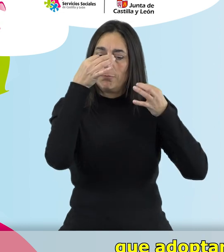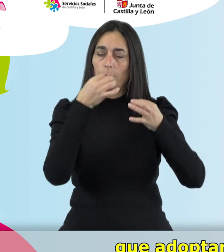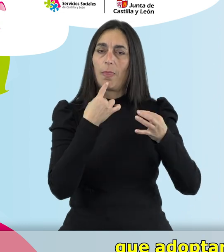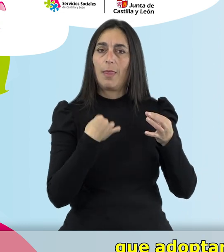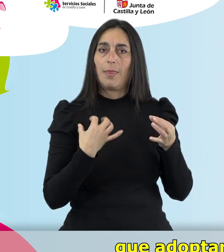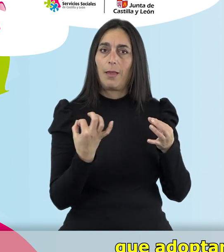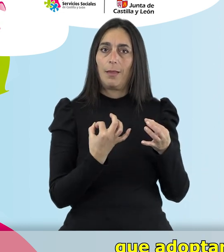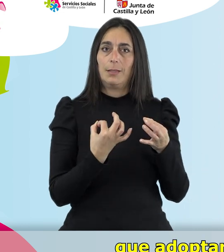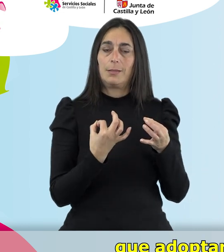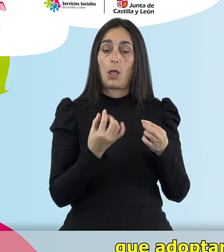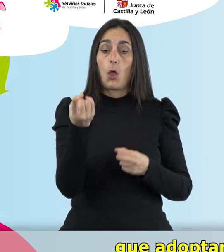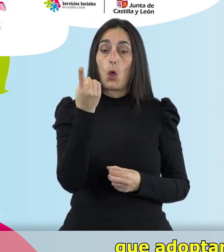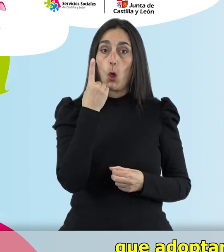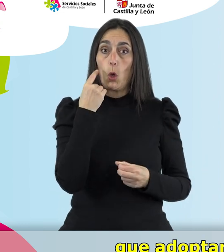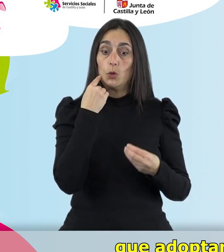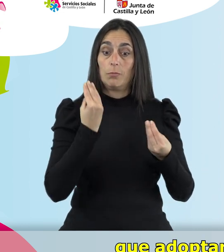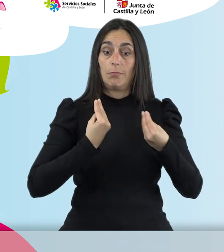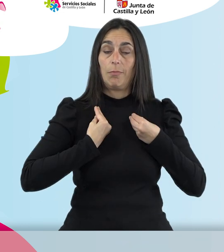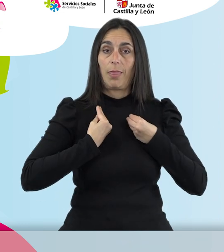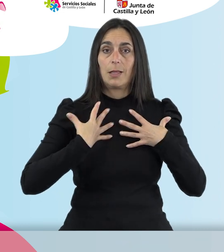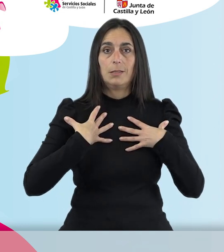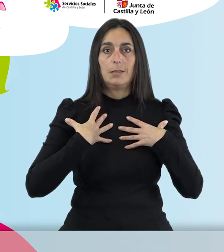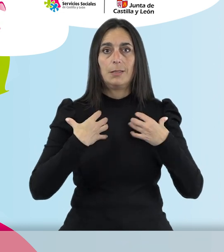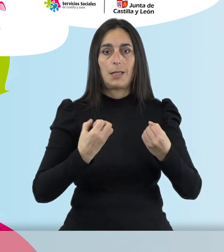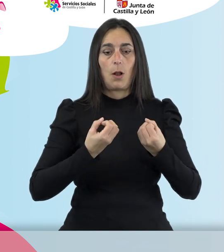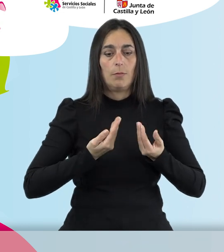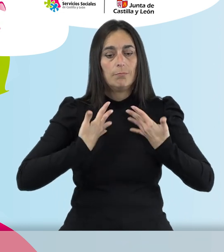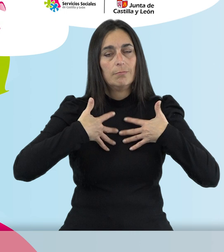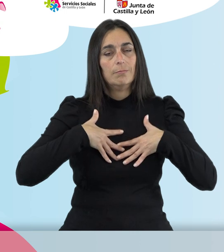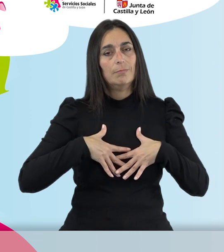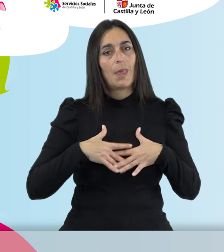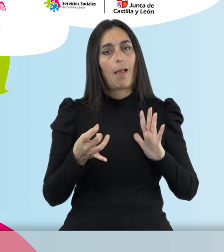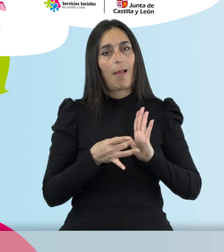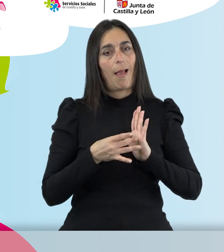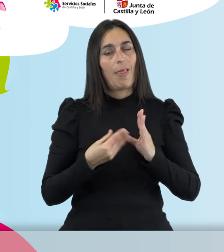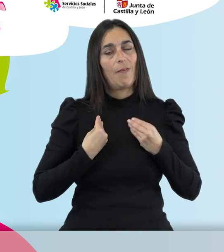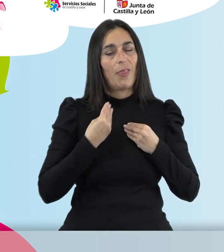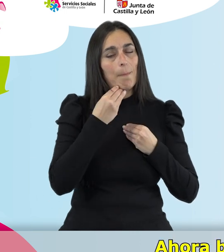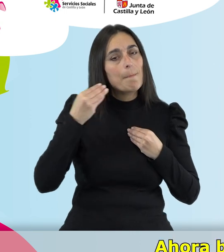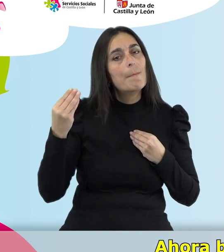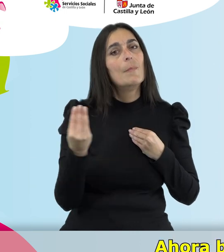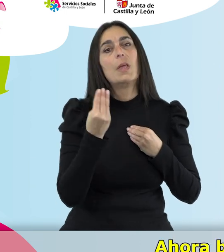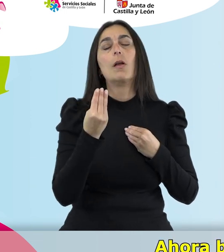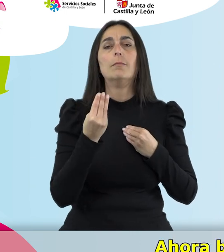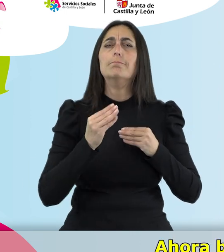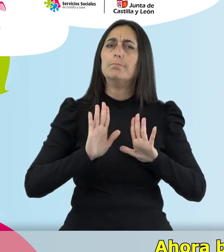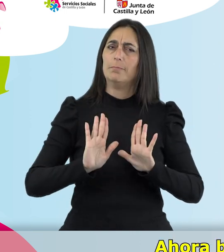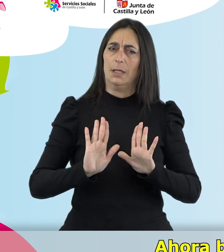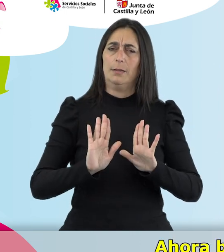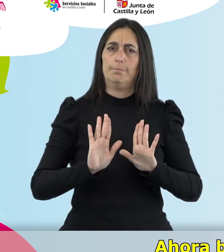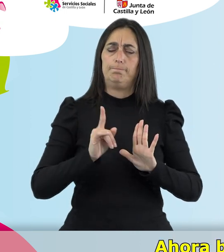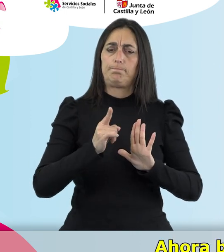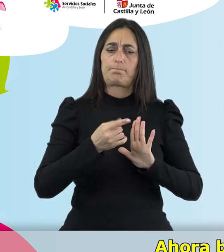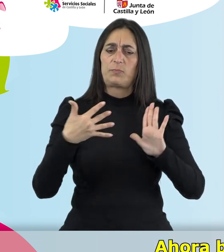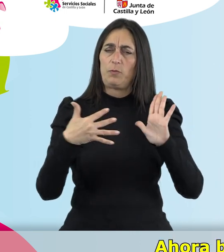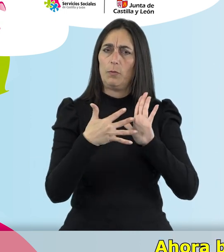Adoptar hábitos de vida saludable mejora nuestra calidad de vida. Ahora bien, esta